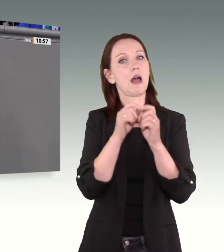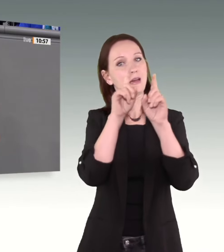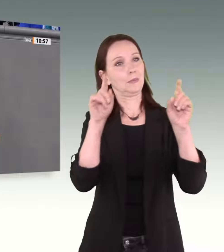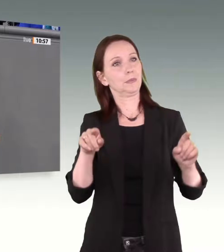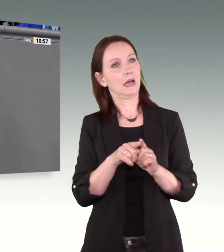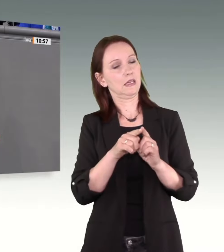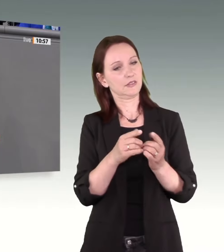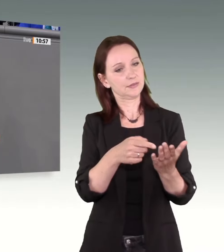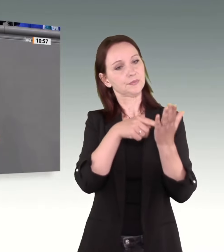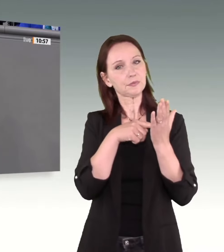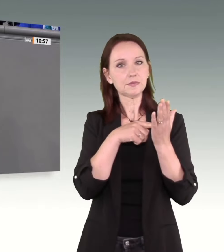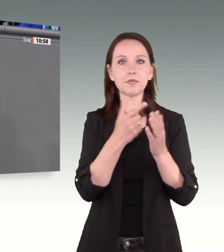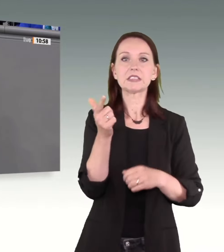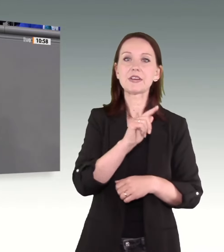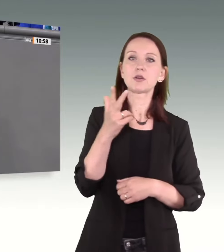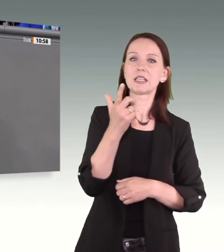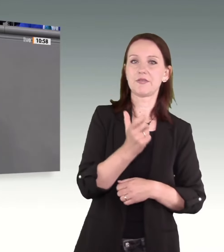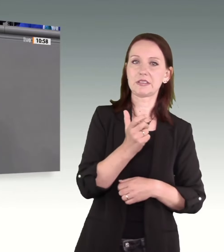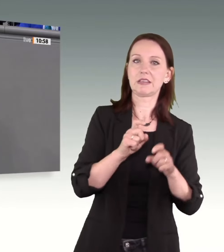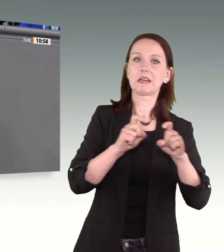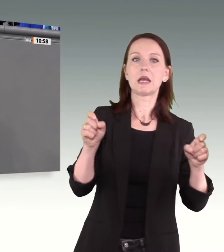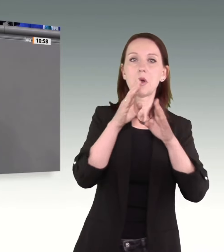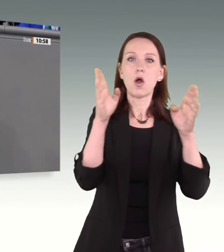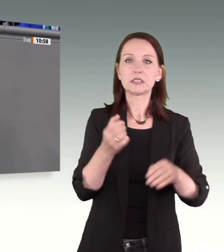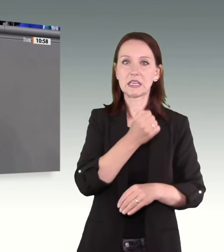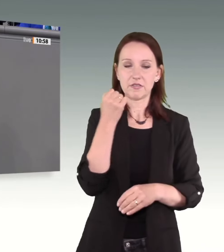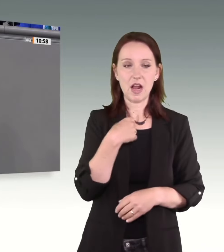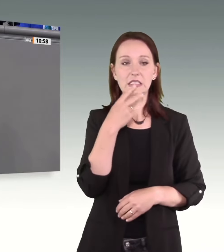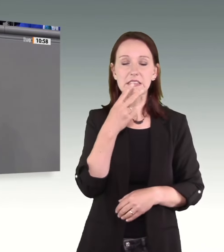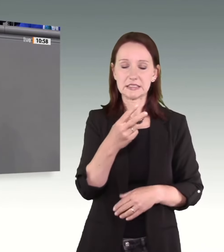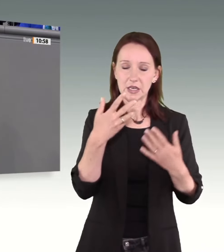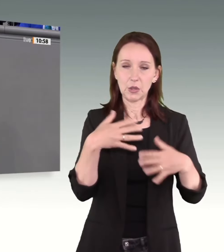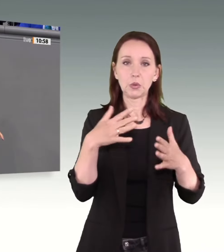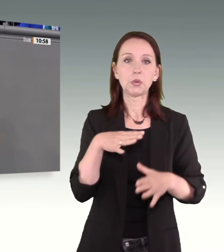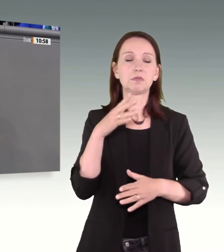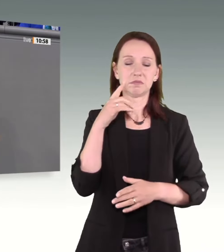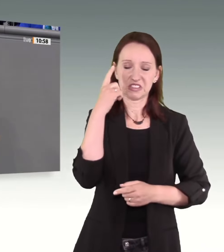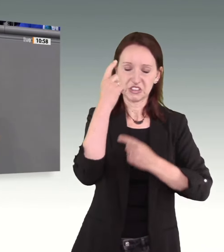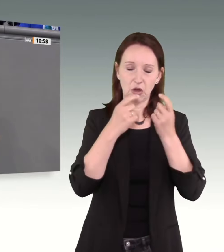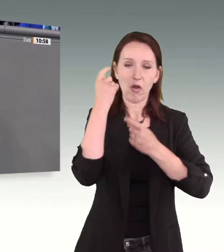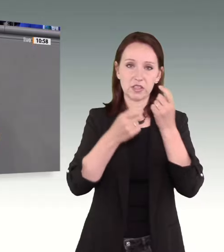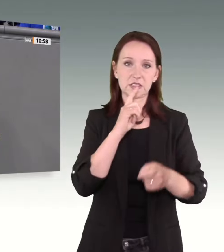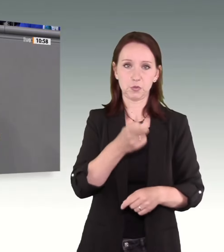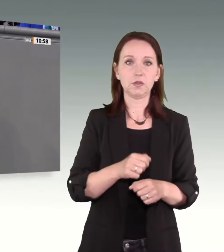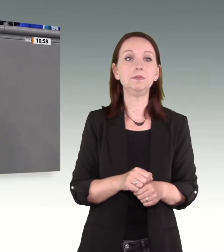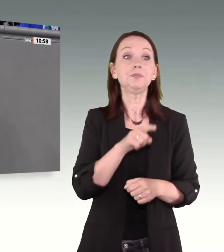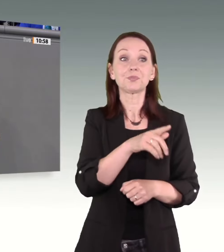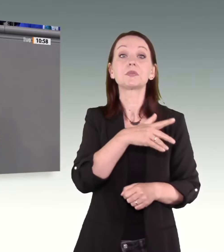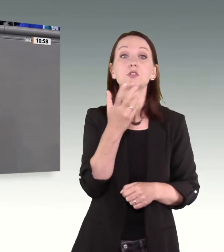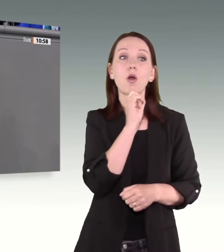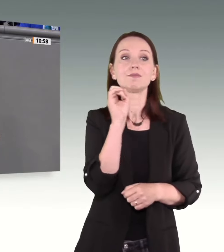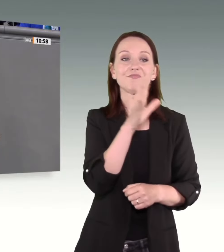zu großer Sorge. Und im Dunkelfeld dürften es leider noch viel mehr Fälle sein.